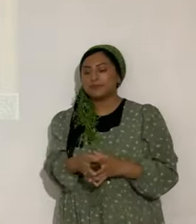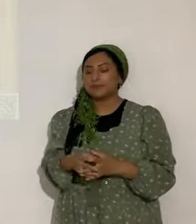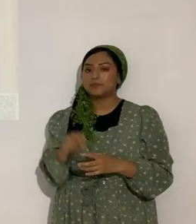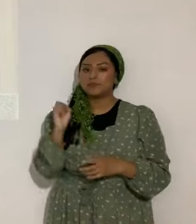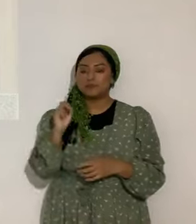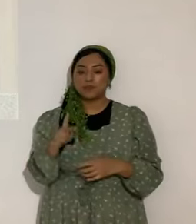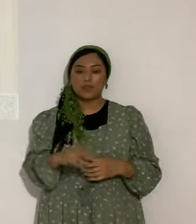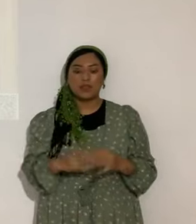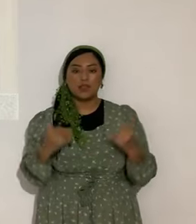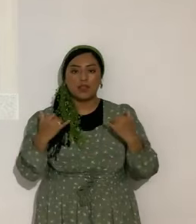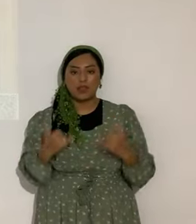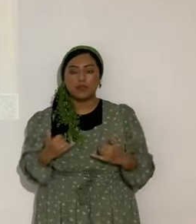Ahora.